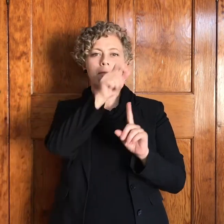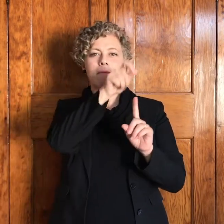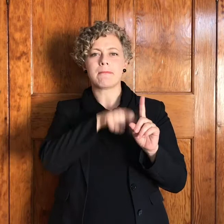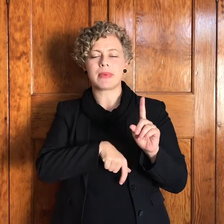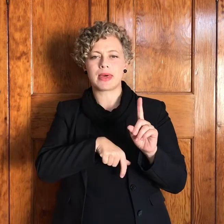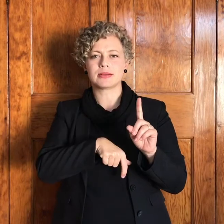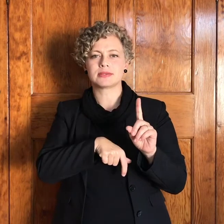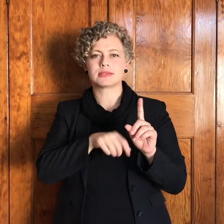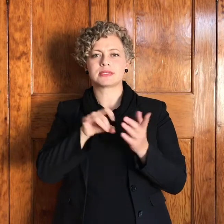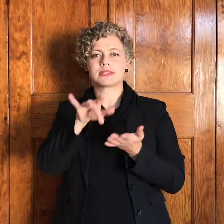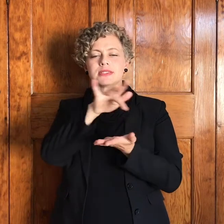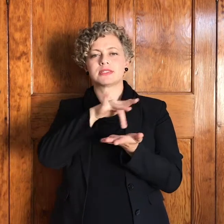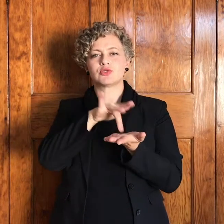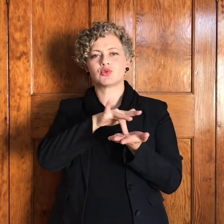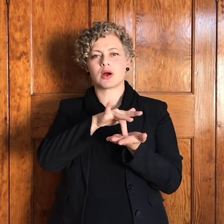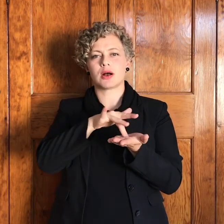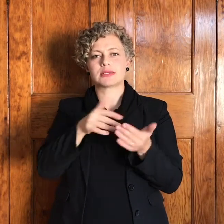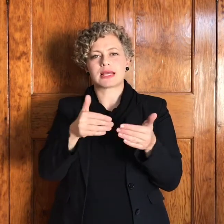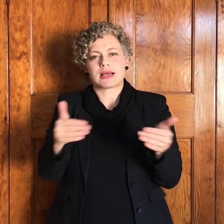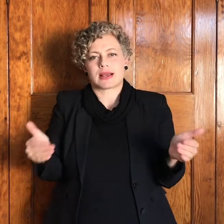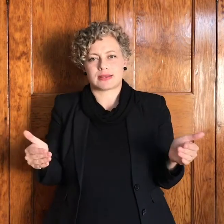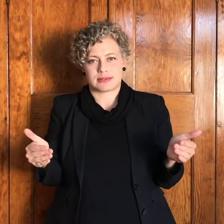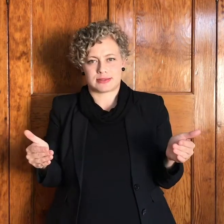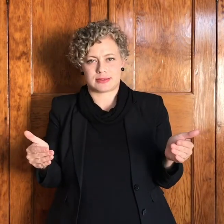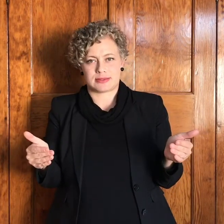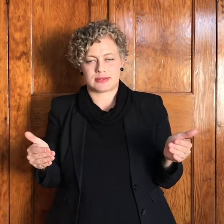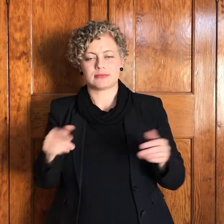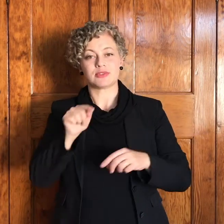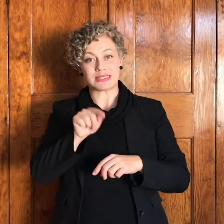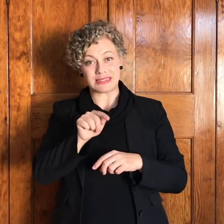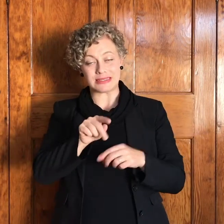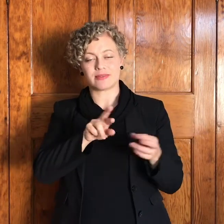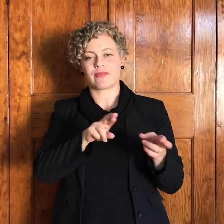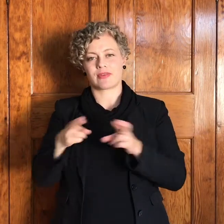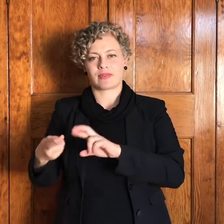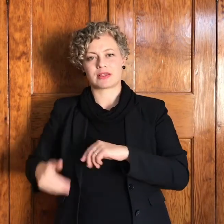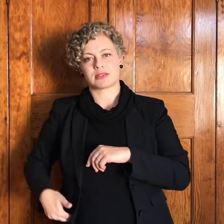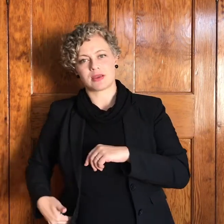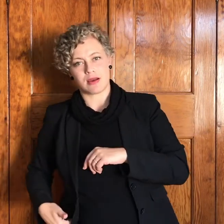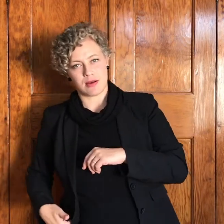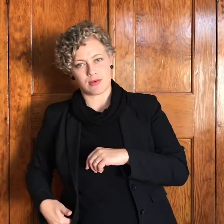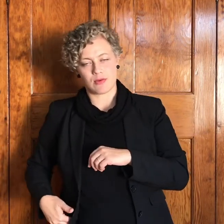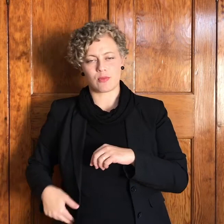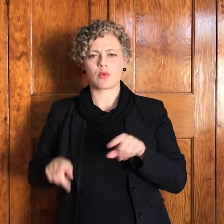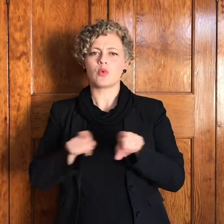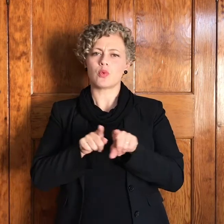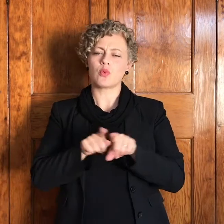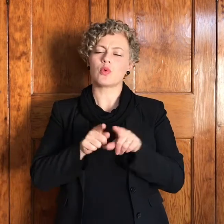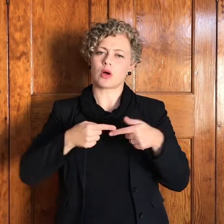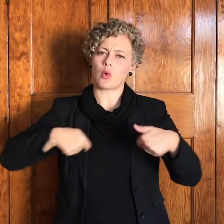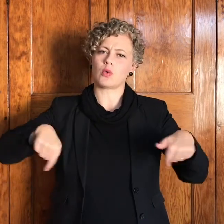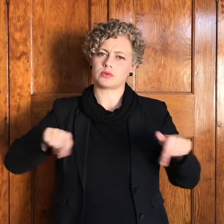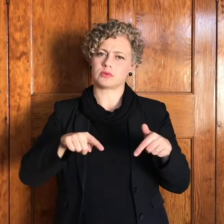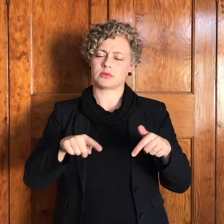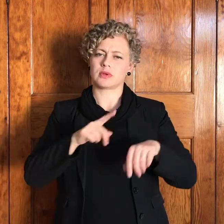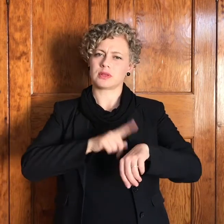maar hy het ook verwijs na ons wat in grenssituasies kom wat oomblikke van van